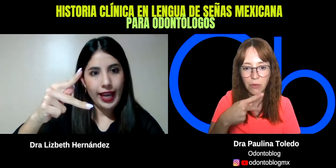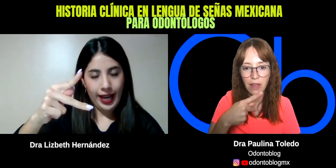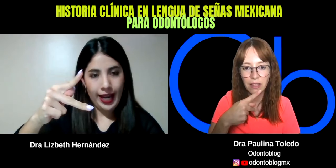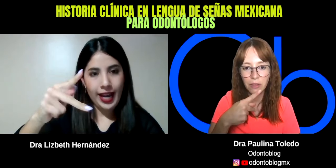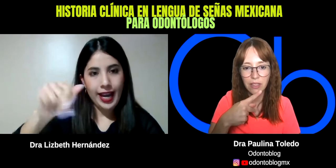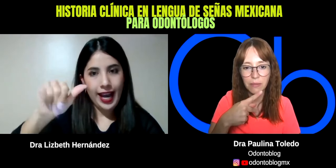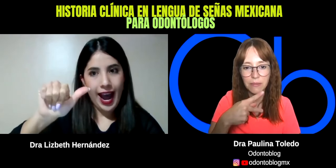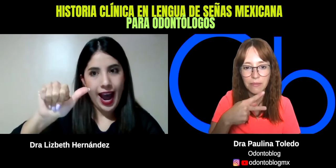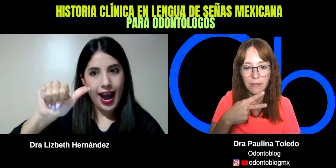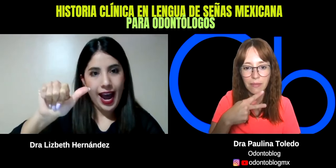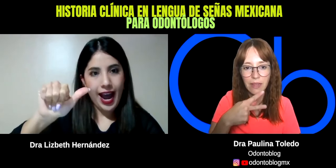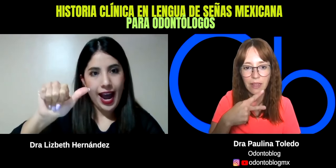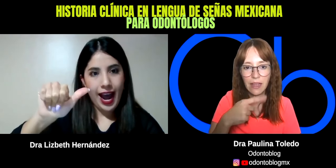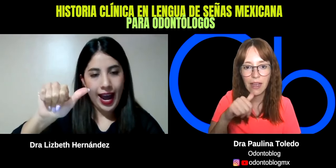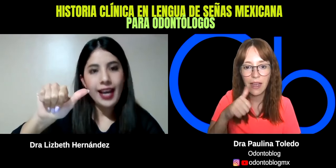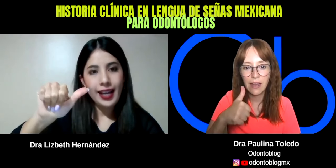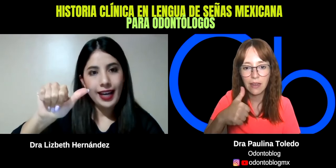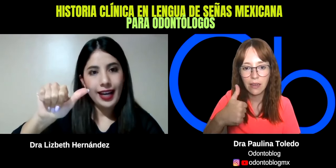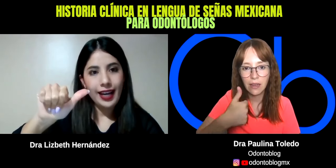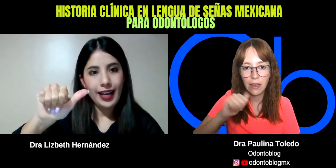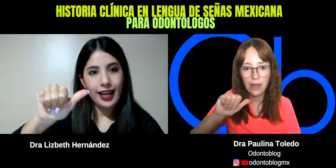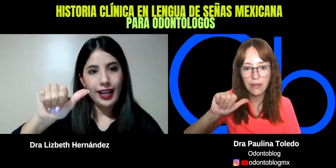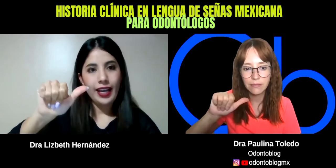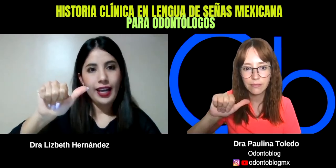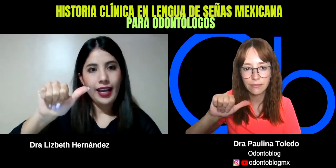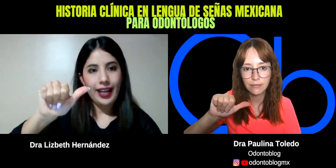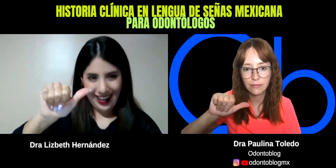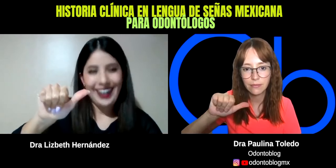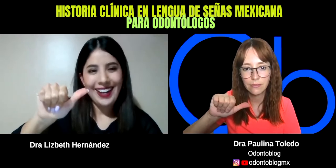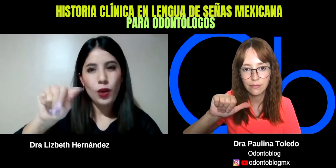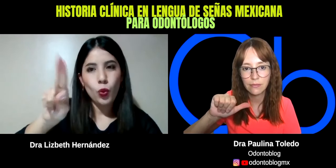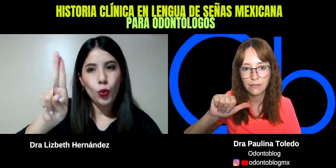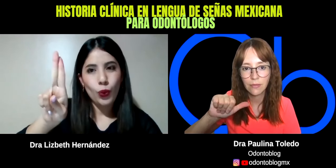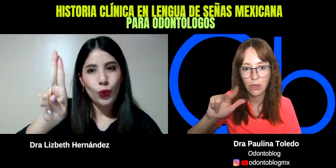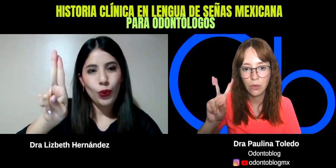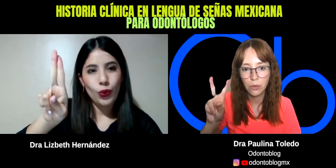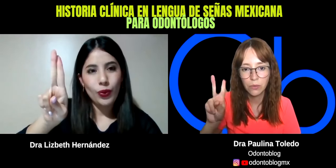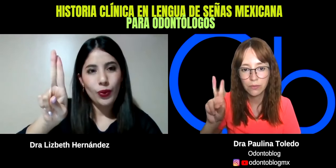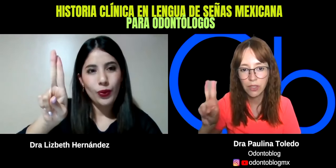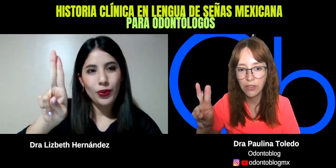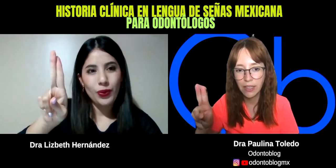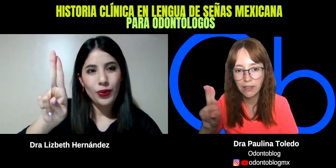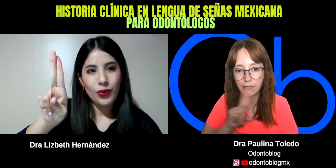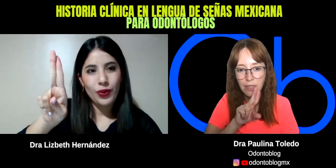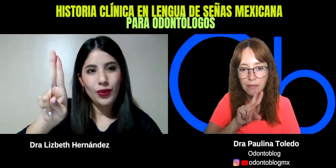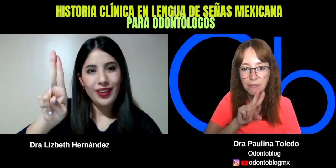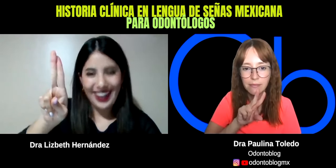entre aquí. A. A. Ajá. U. U. Ok. Ajá.